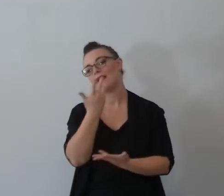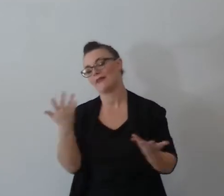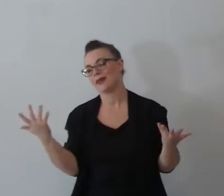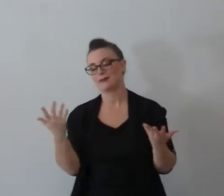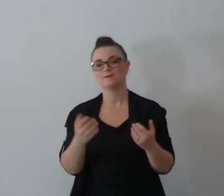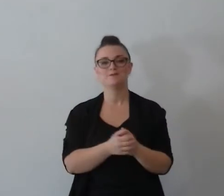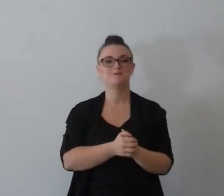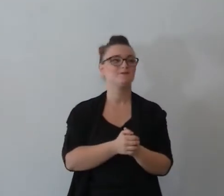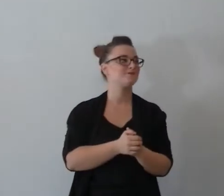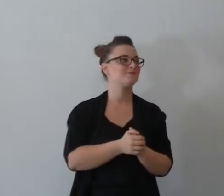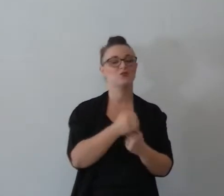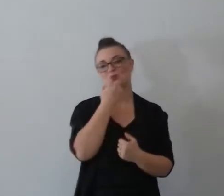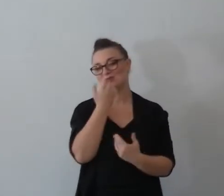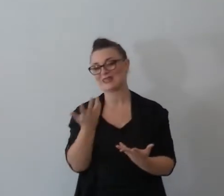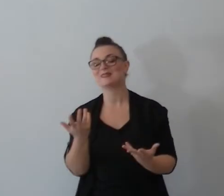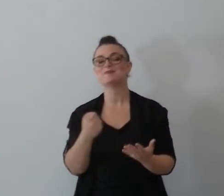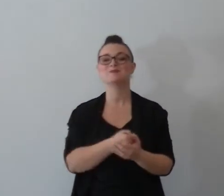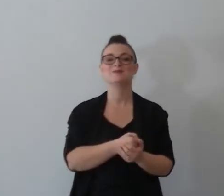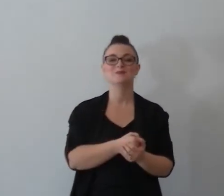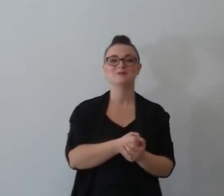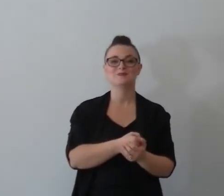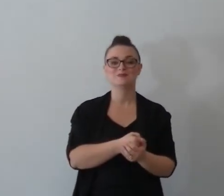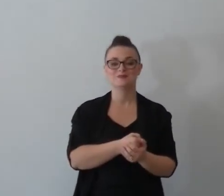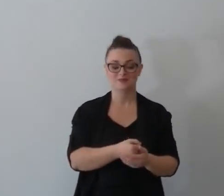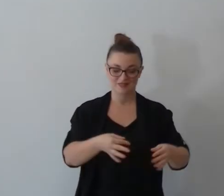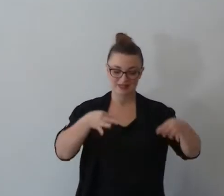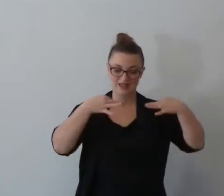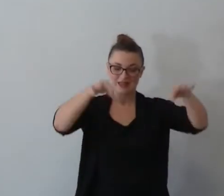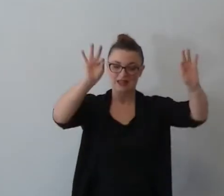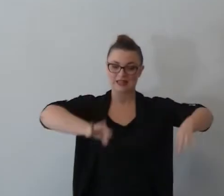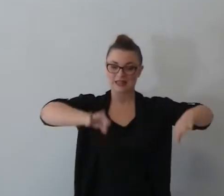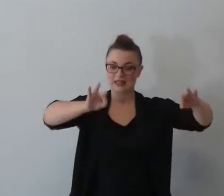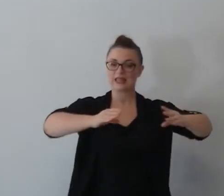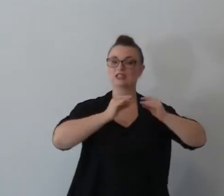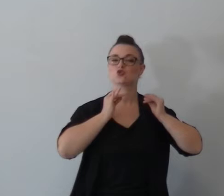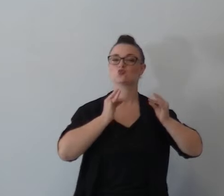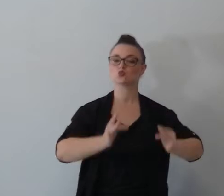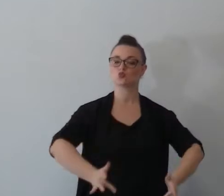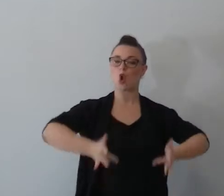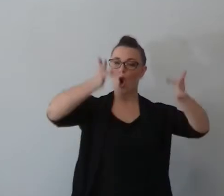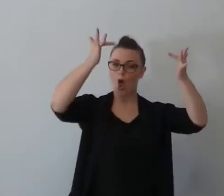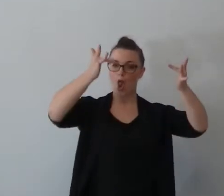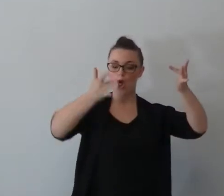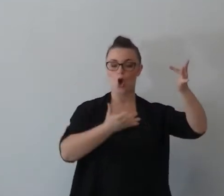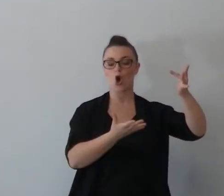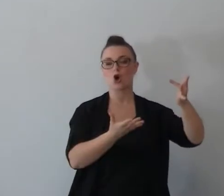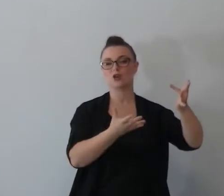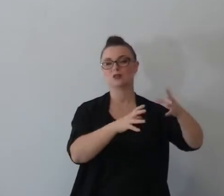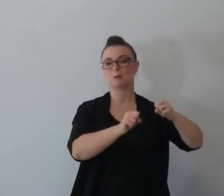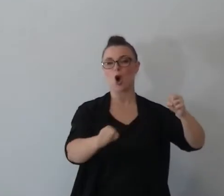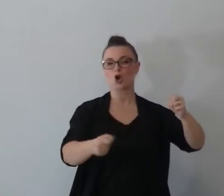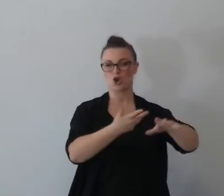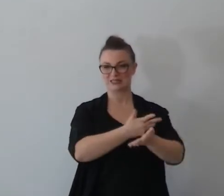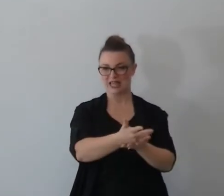'illustrazione il tetro il bagnato di sangue che dimostrava che c'era stato il primo